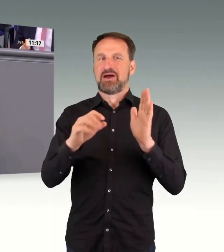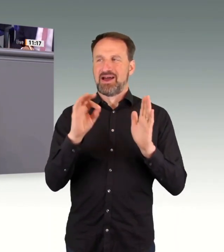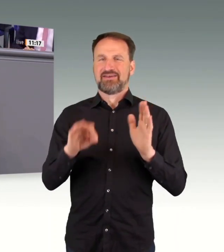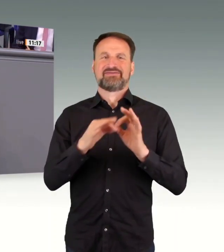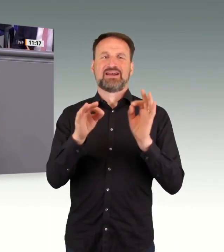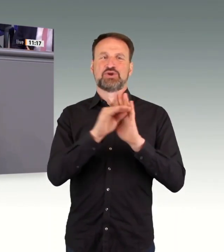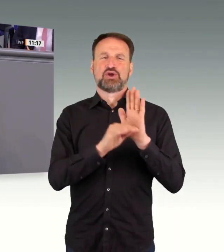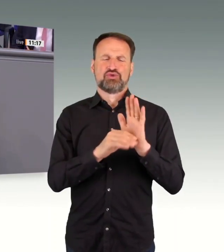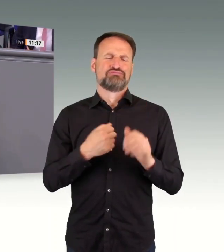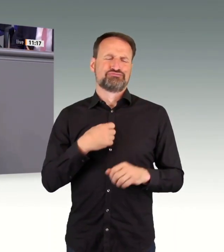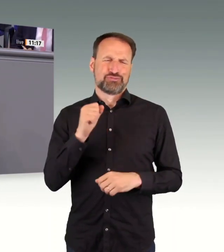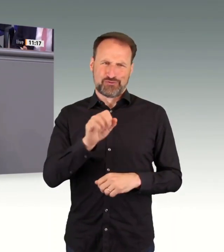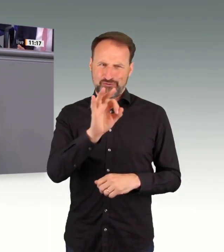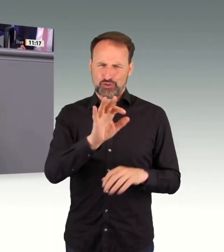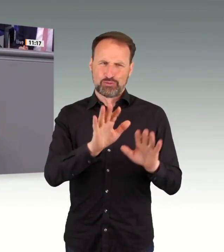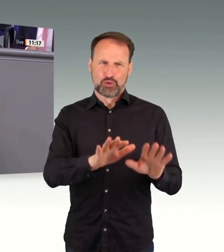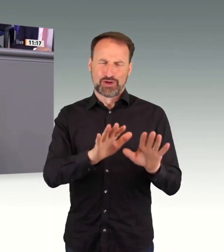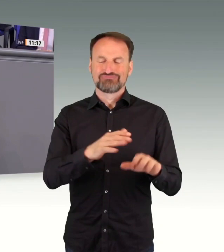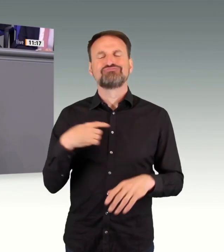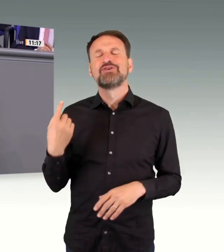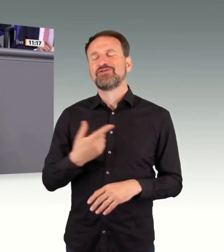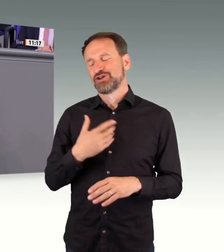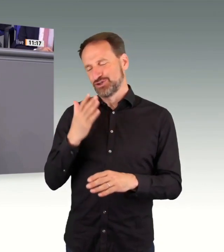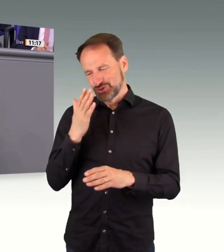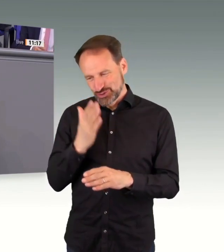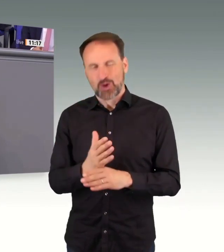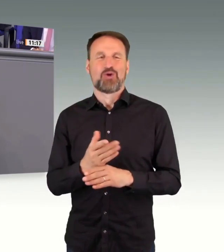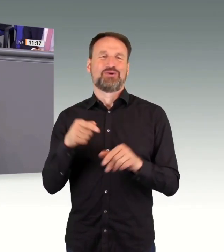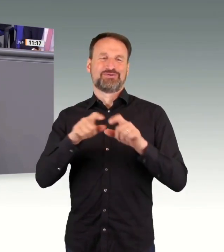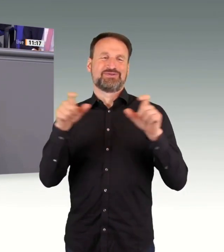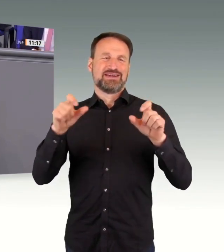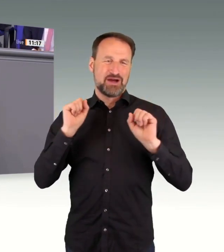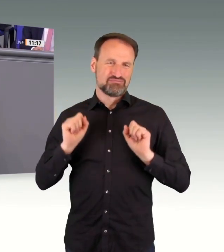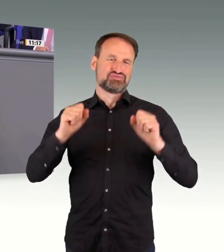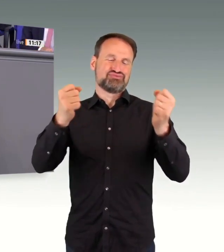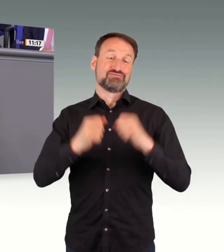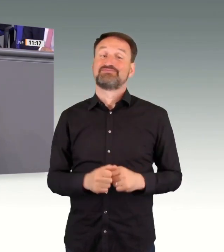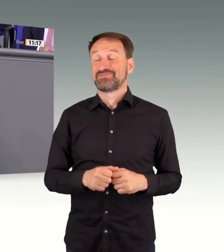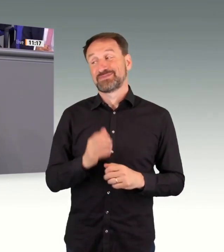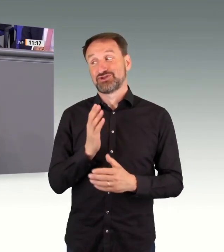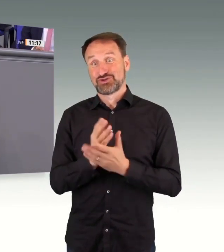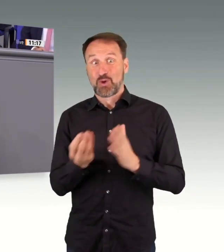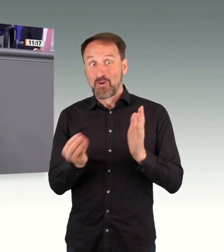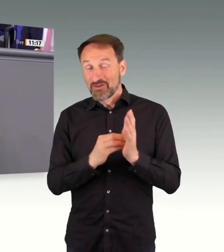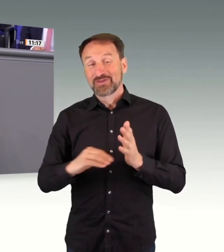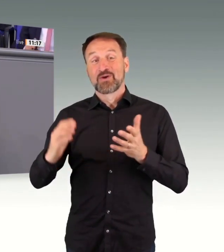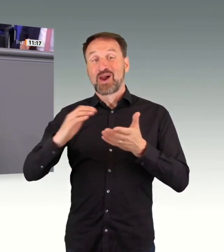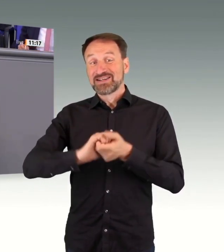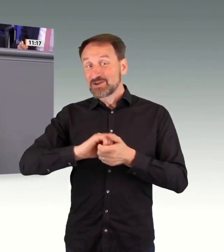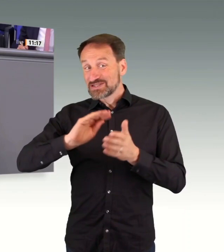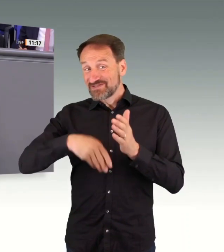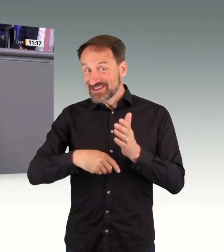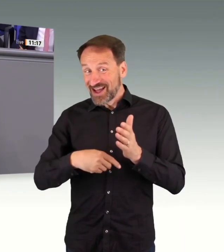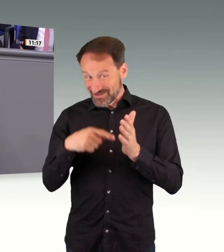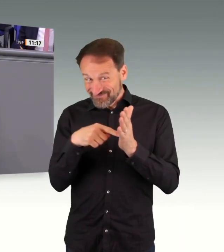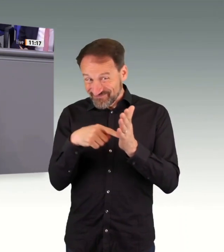da dran an dem Thema. Und das steht nämlich auch schon im Koalitionsvertrag, und zwar an prominenter Stelle.